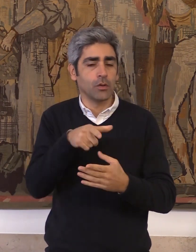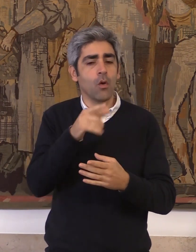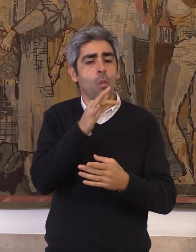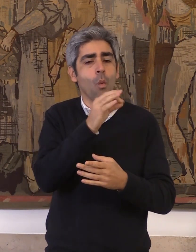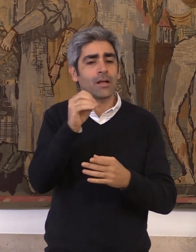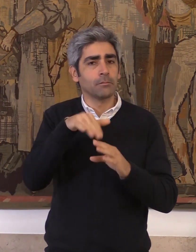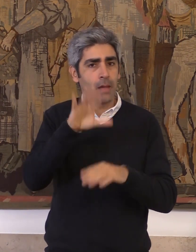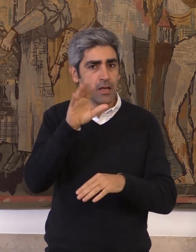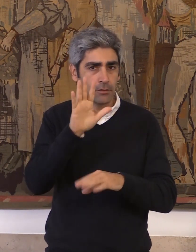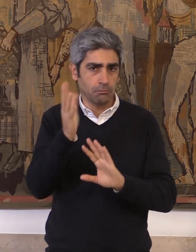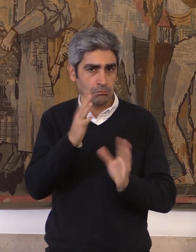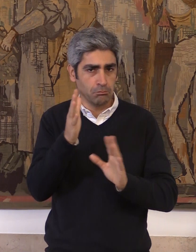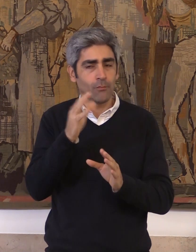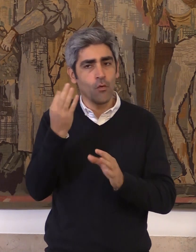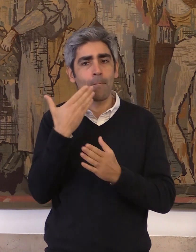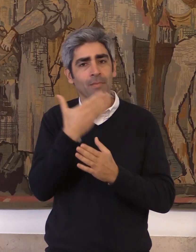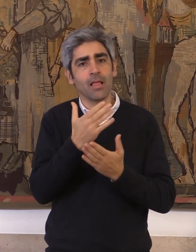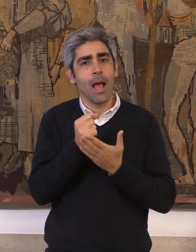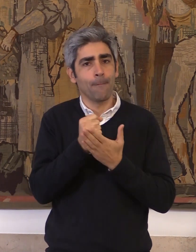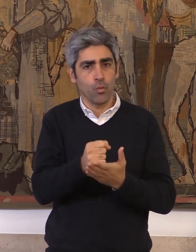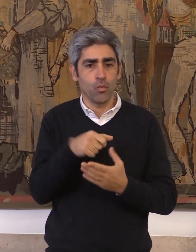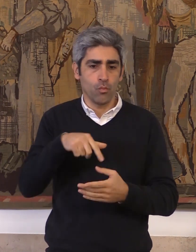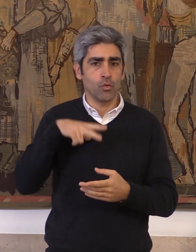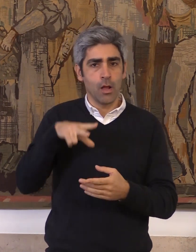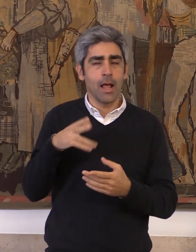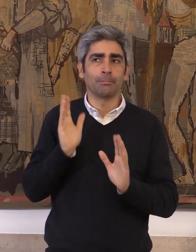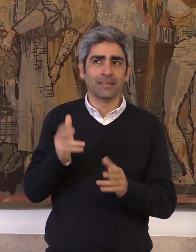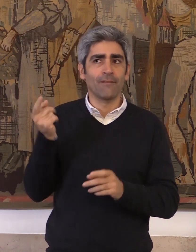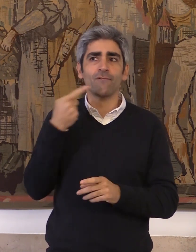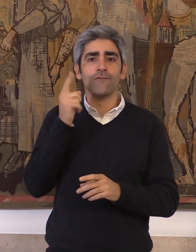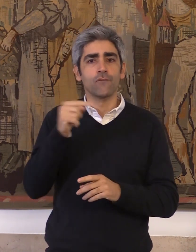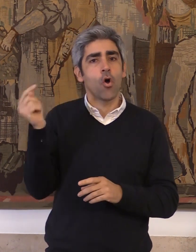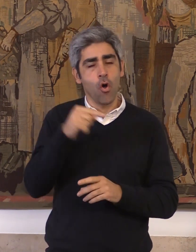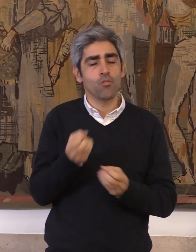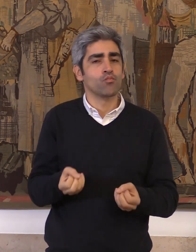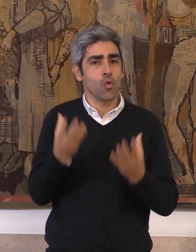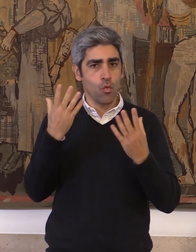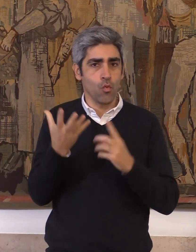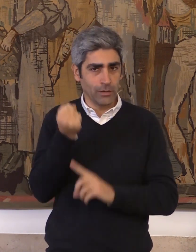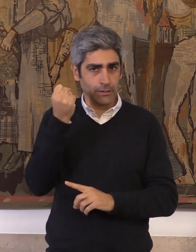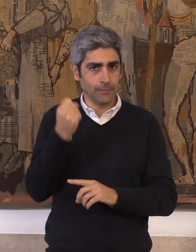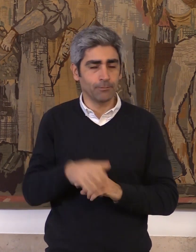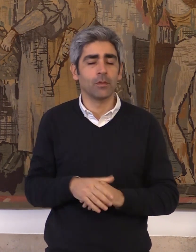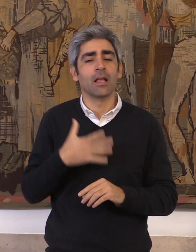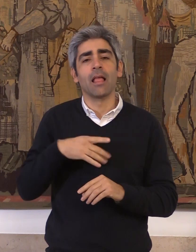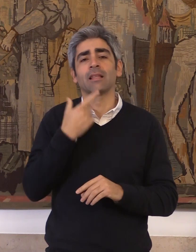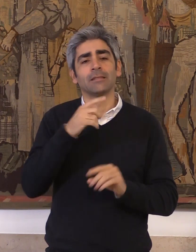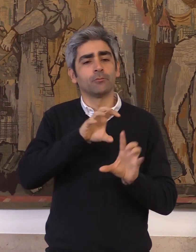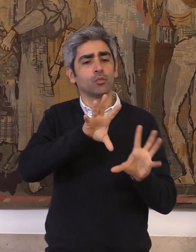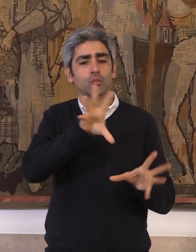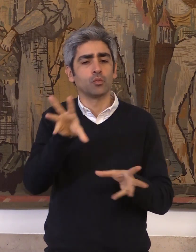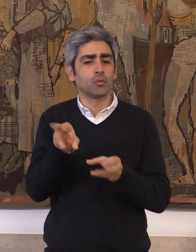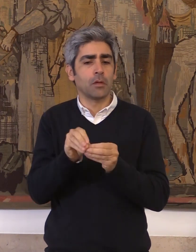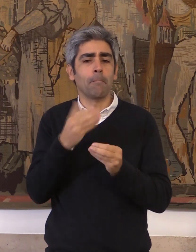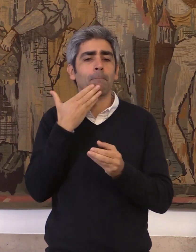pediram apoio às autoridades portuguesas para regressar o conseguiram fazer. O que significa que a quase totalidade